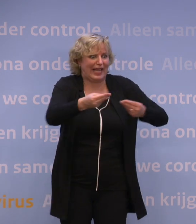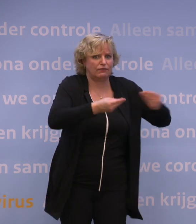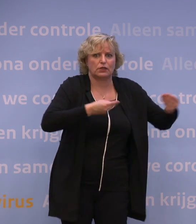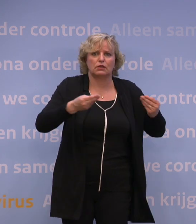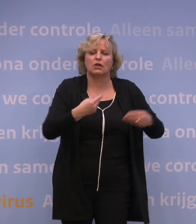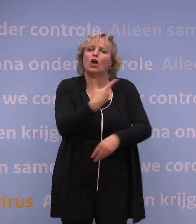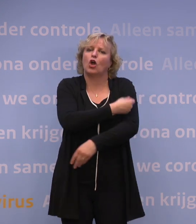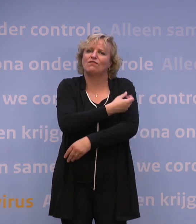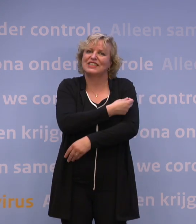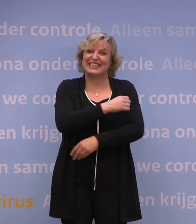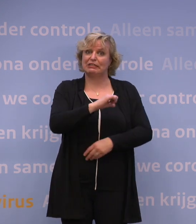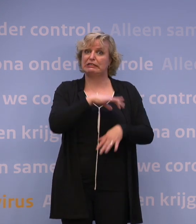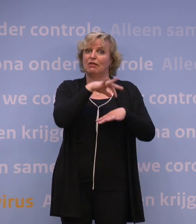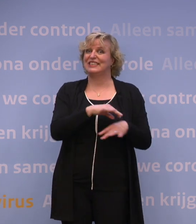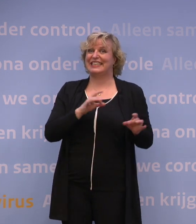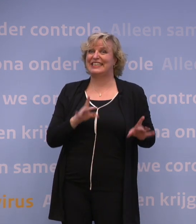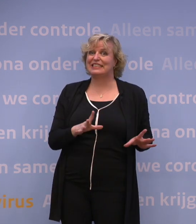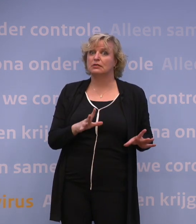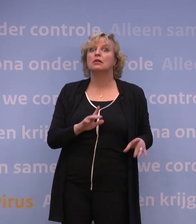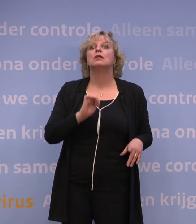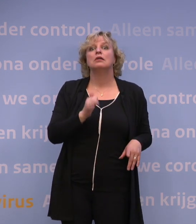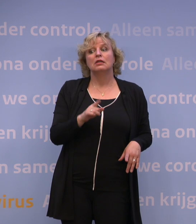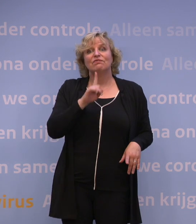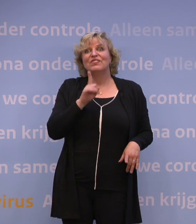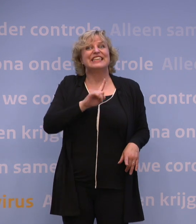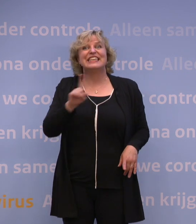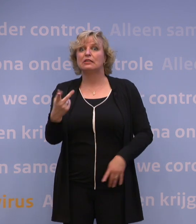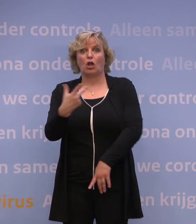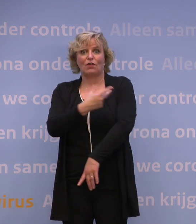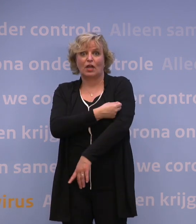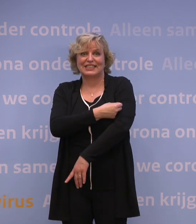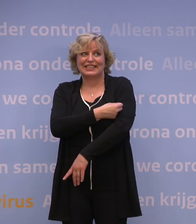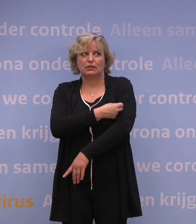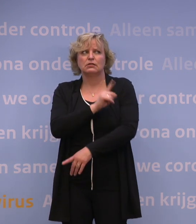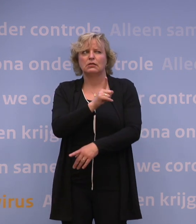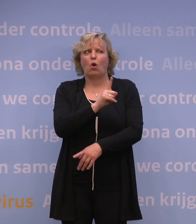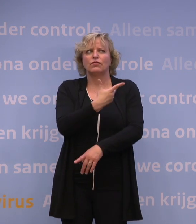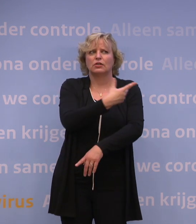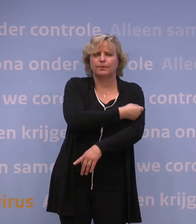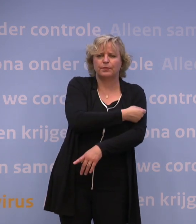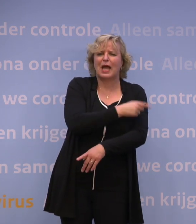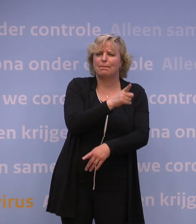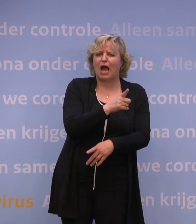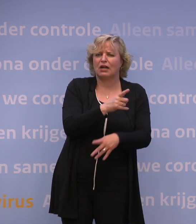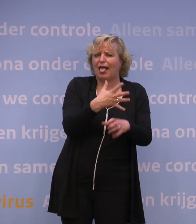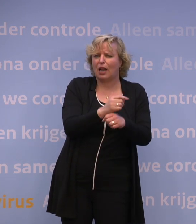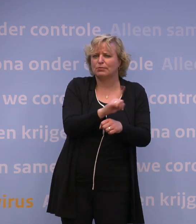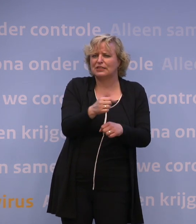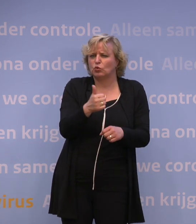ondanks dat de gevaccineerden er zelf niet ziek van worden, gaan de niet- of de wel-gevaccineerden, maar bij wie die vaccins dan onvoldoende hebben uitgehaald,